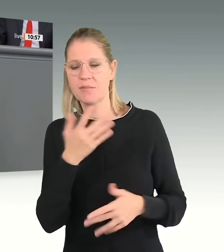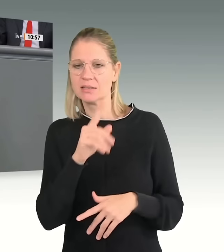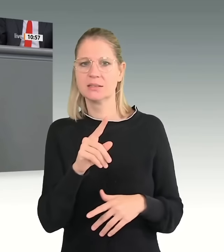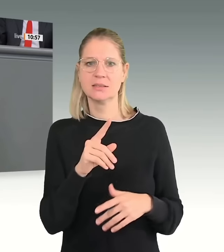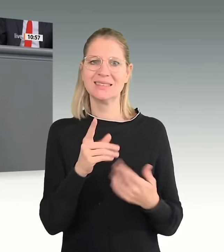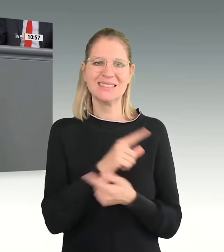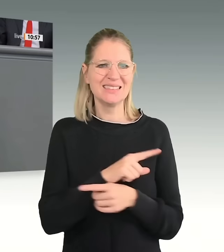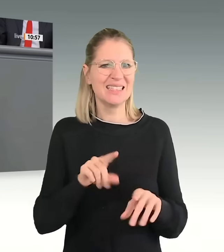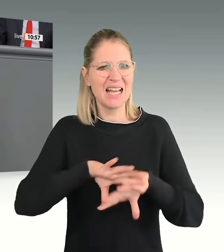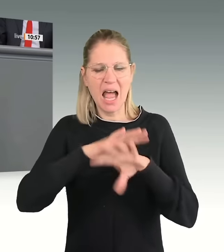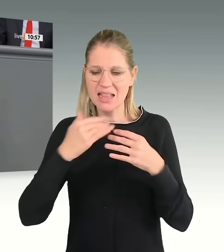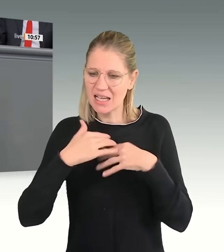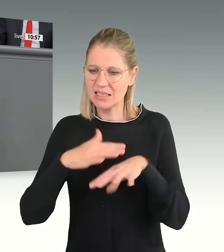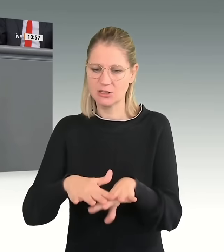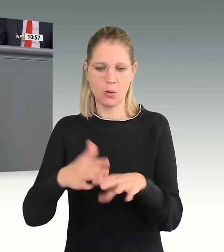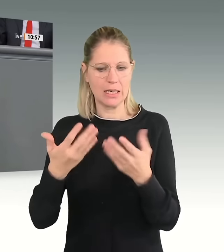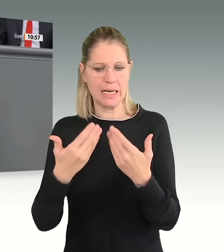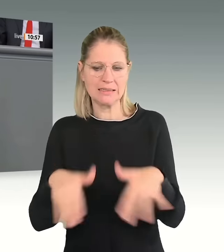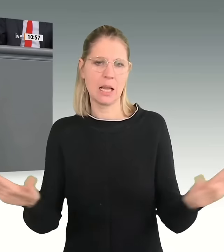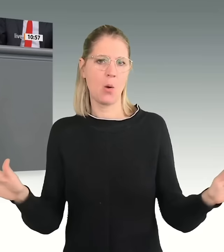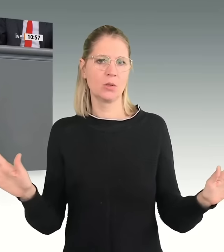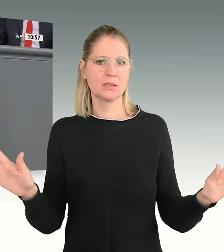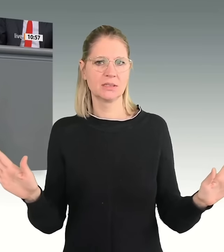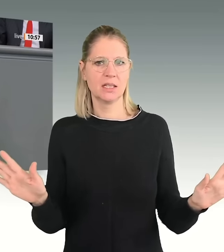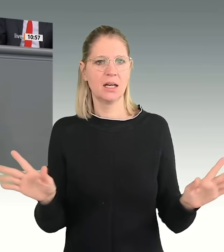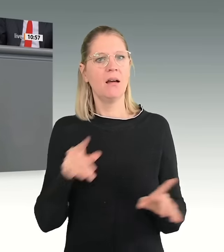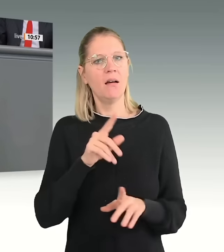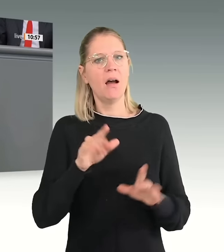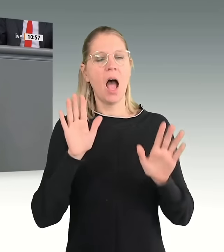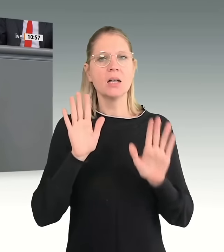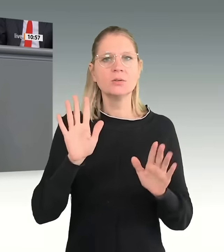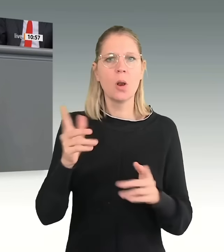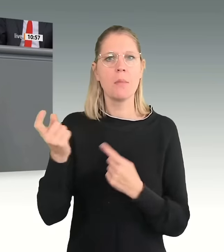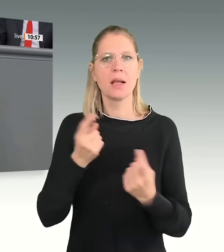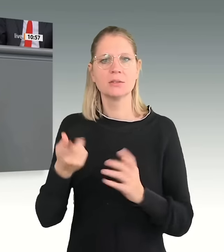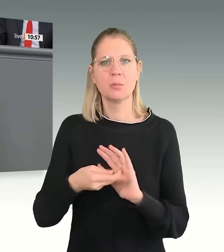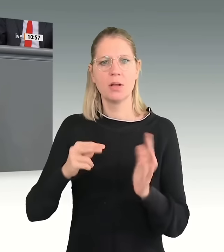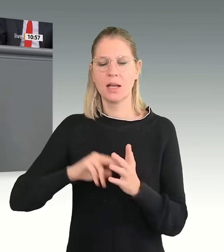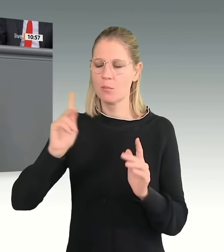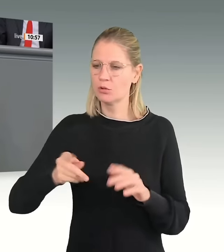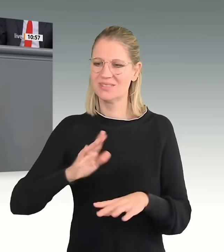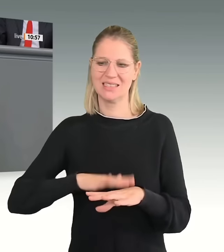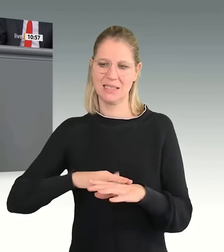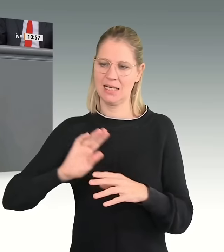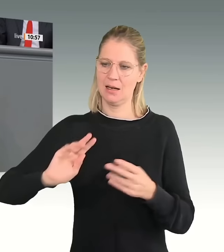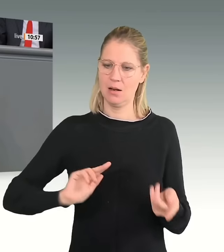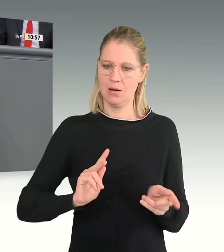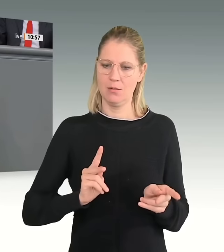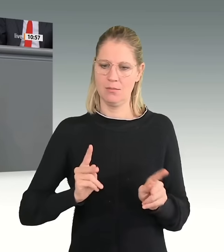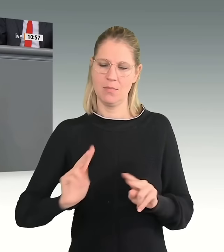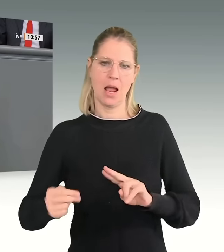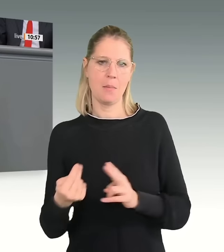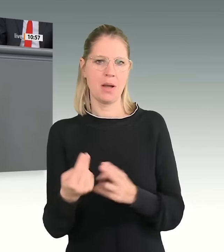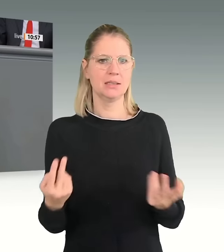Monat August 235 Zugänge, 2.590 Erstanträge bis November insgesamt.